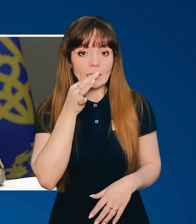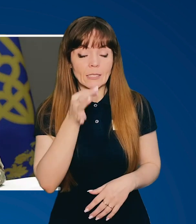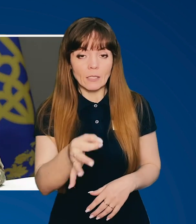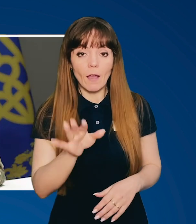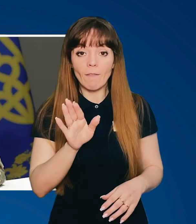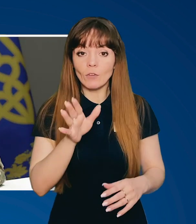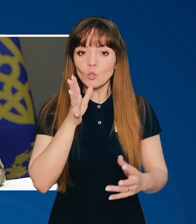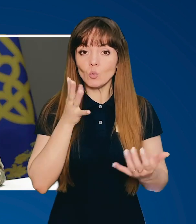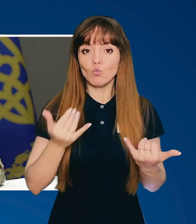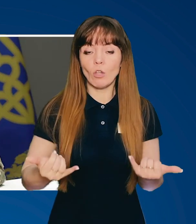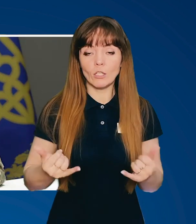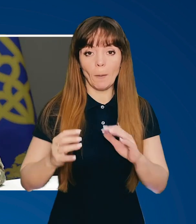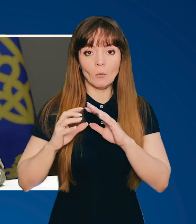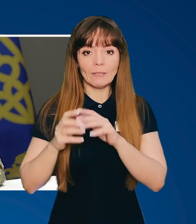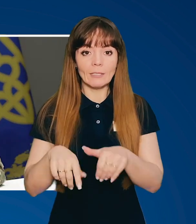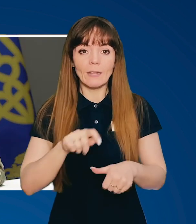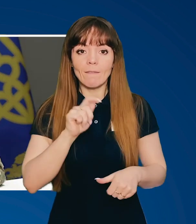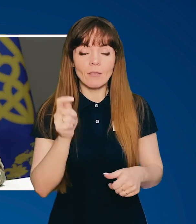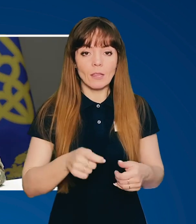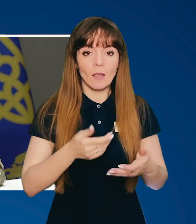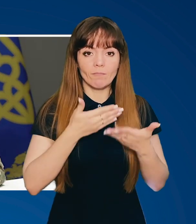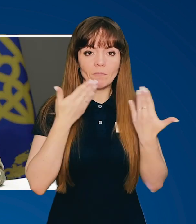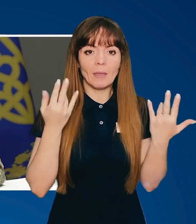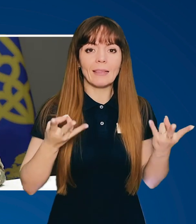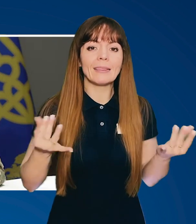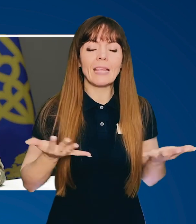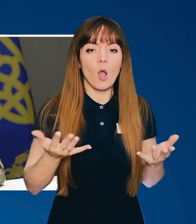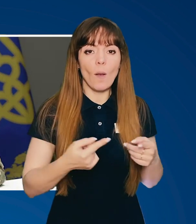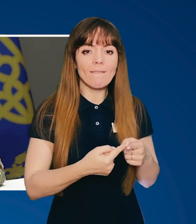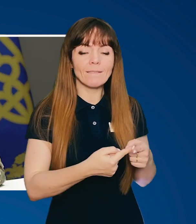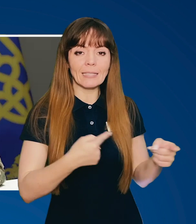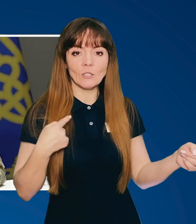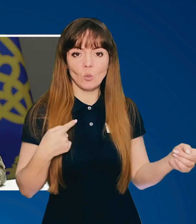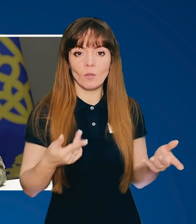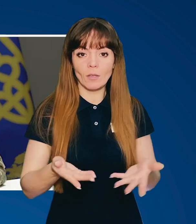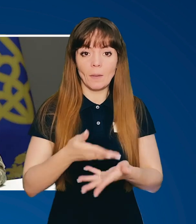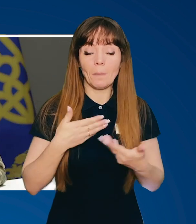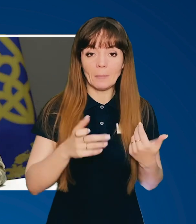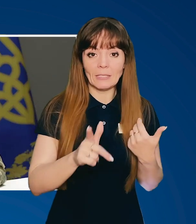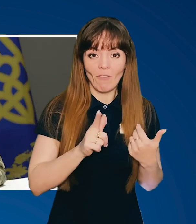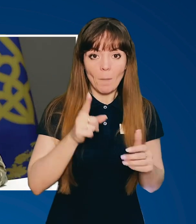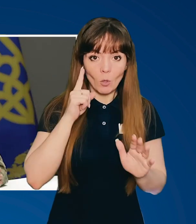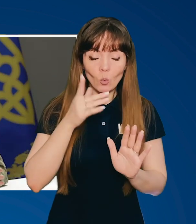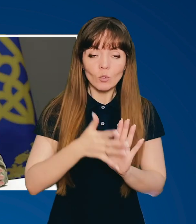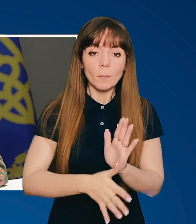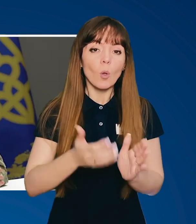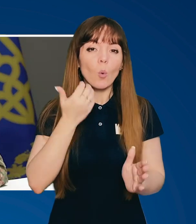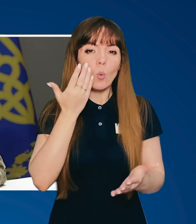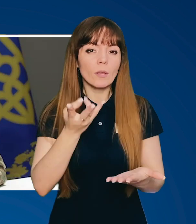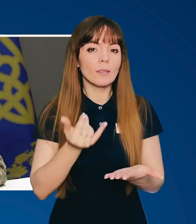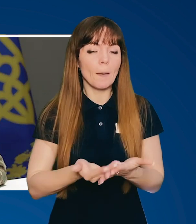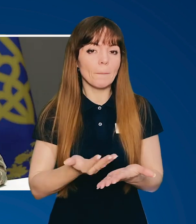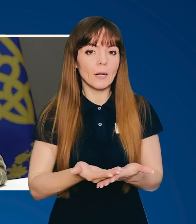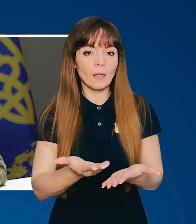в сучасному світі війна не має ніякої відстані. Ми ж з вами розуміємо, коли, наприклад,